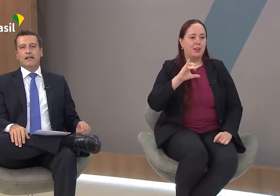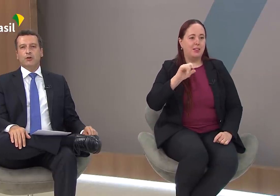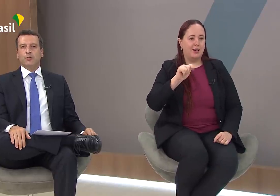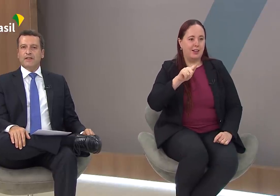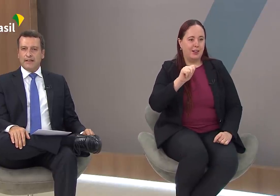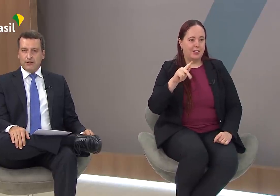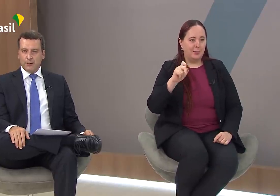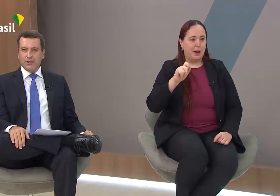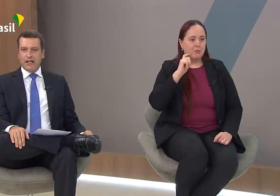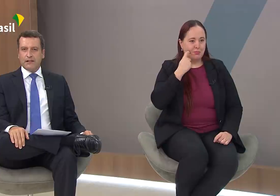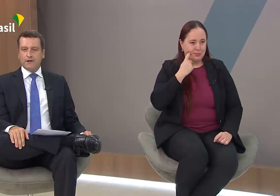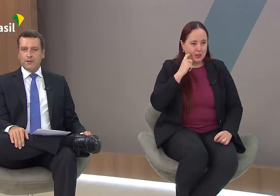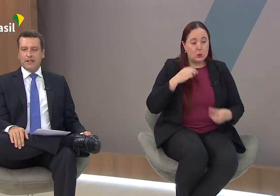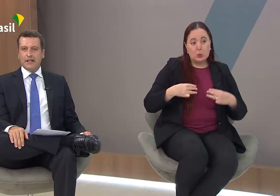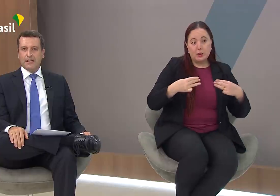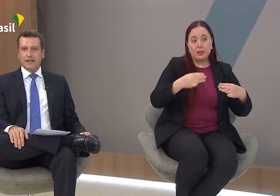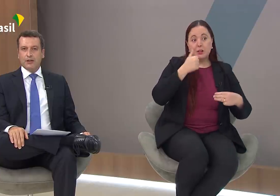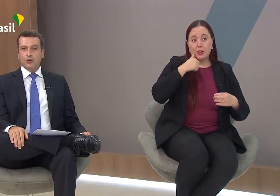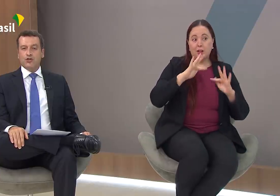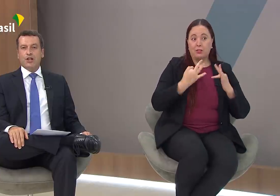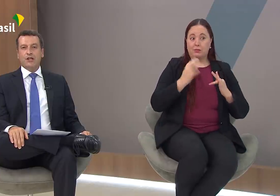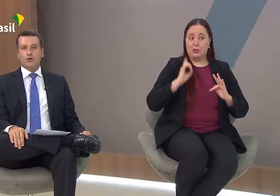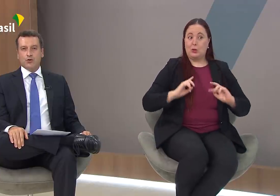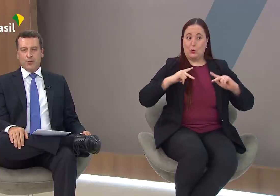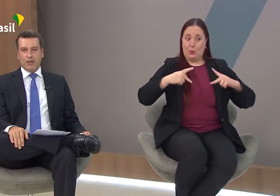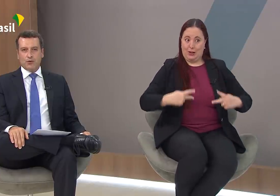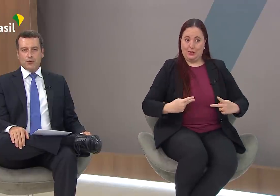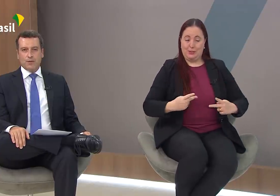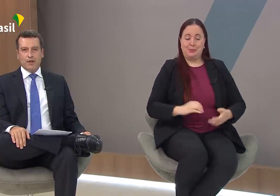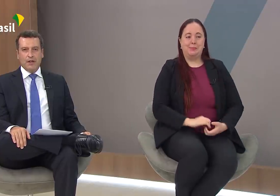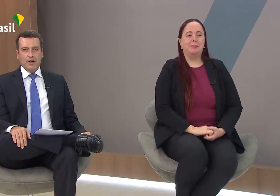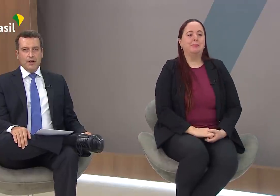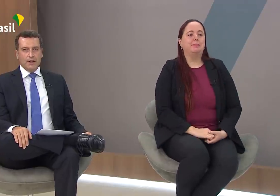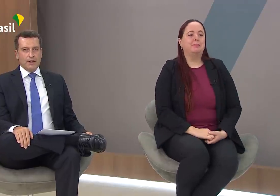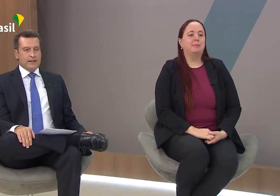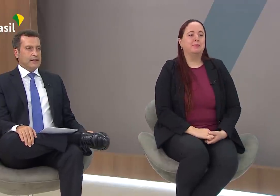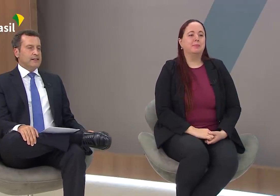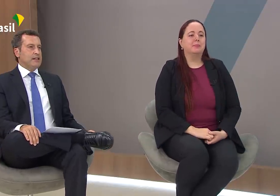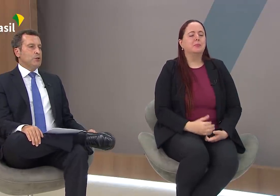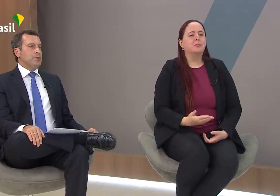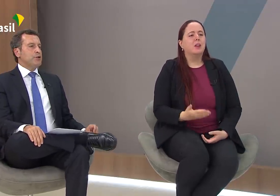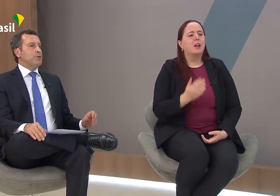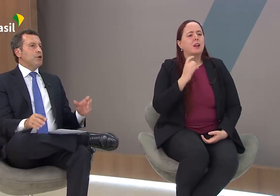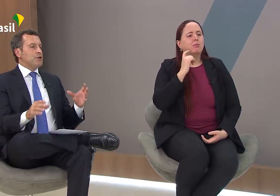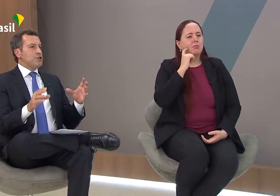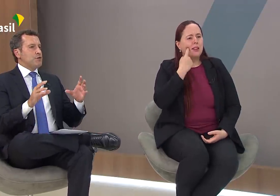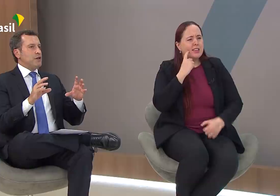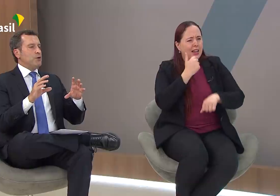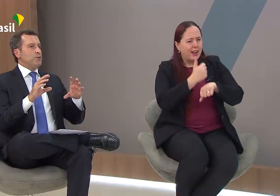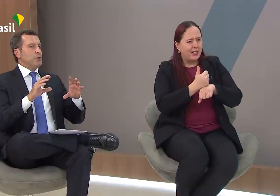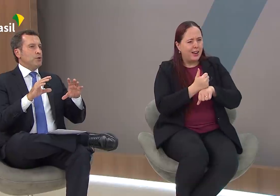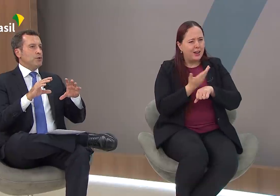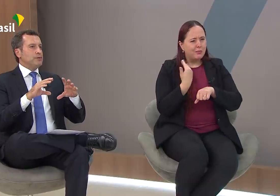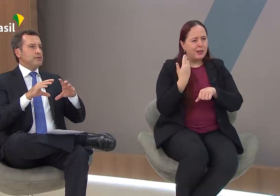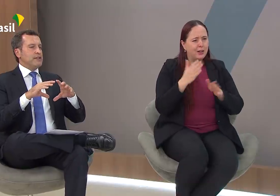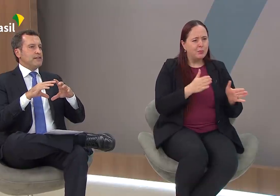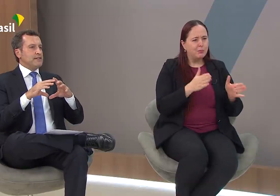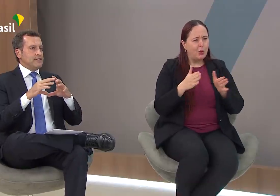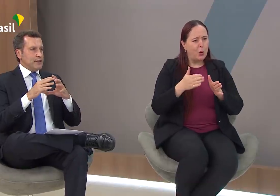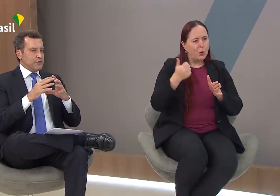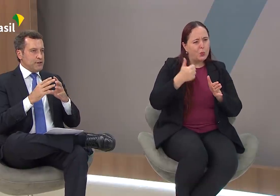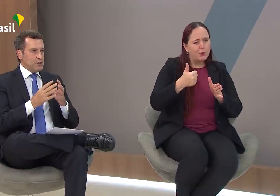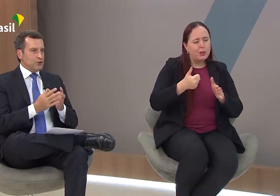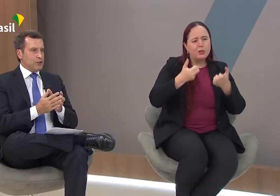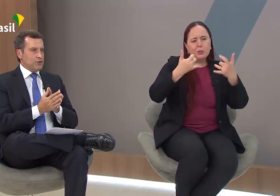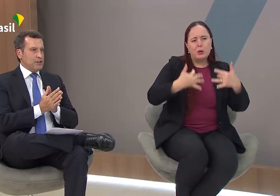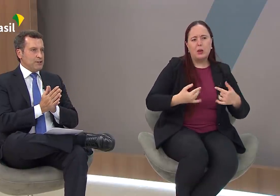Gaspar, do Ministério da Mulher, da Família e dos Direitos Humanos. Secretária, no primeiro bloco a gente falou um pouco desses